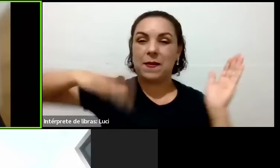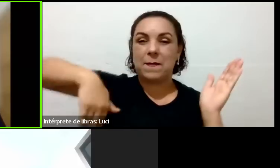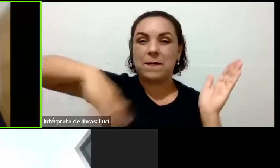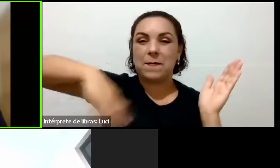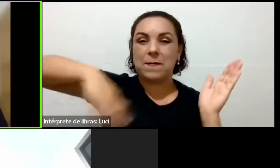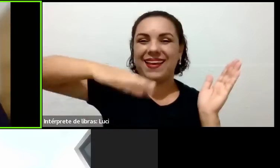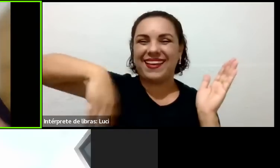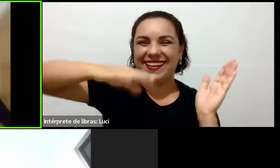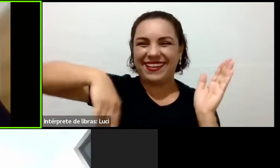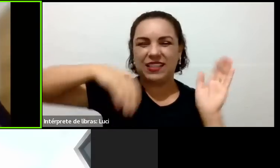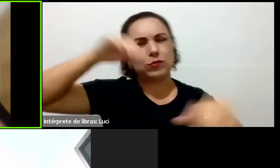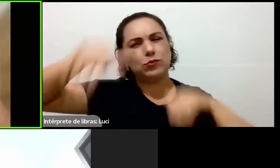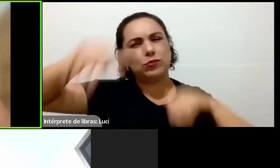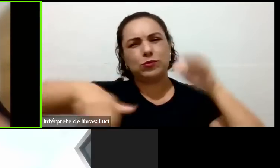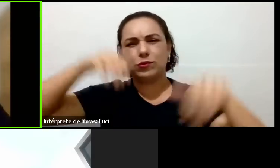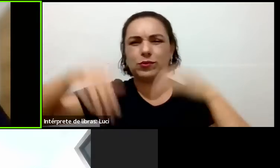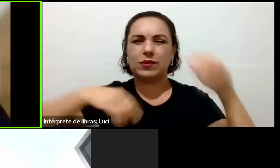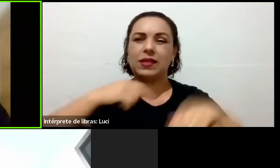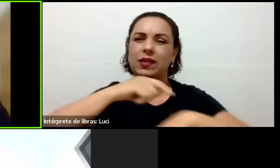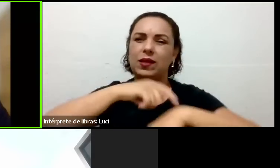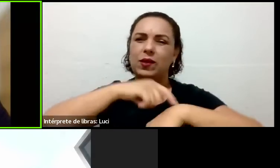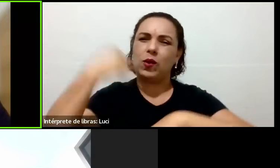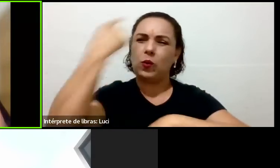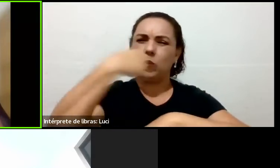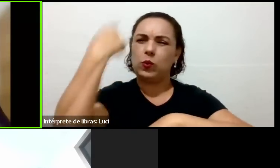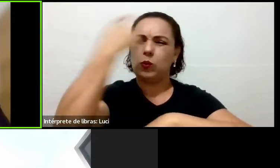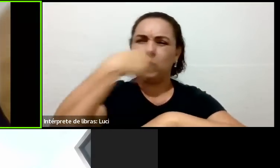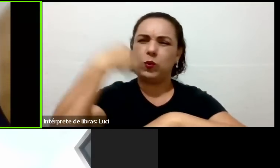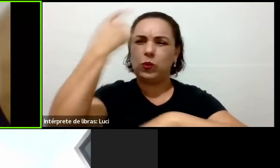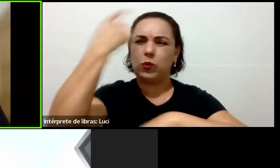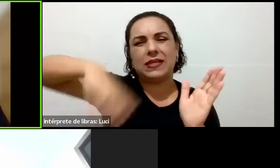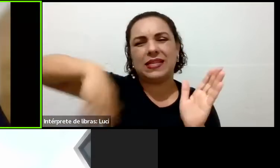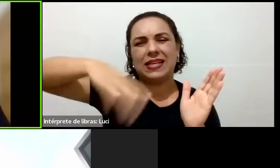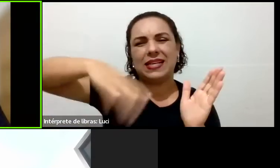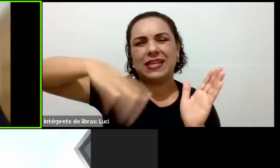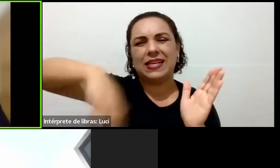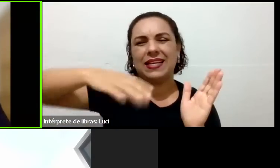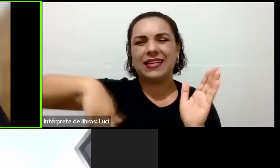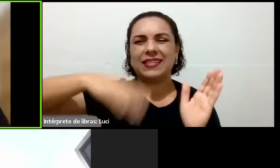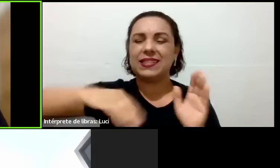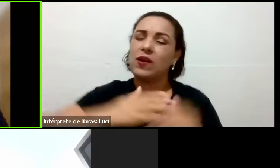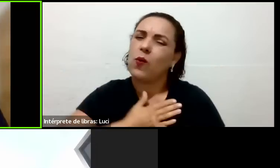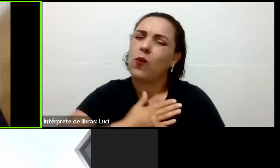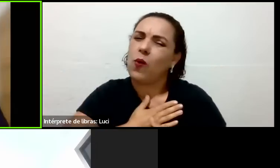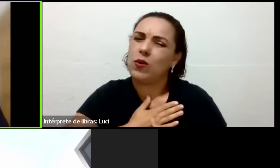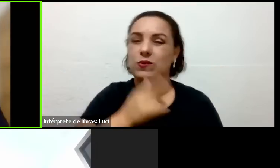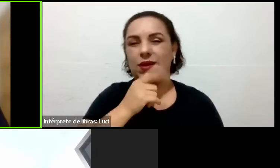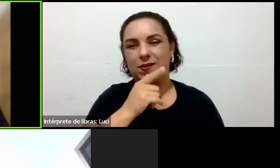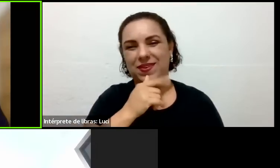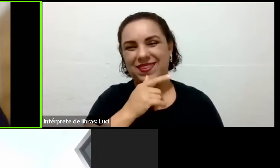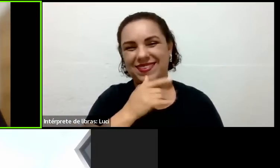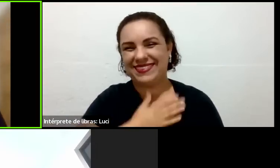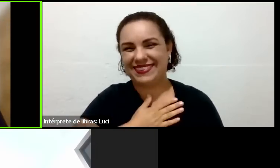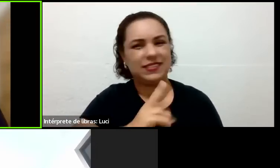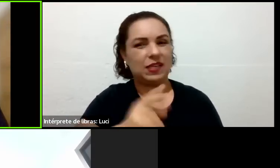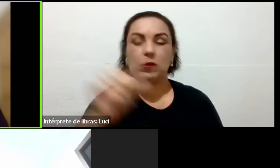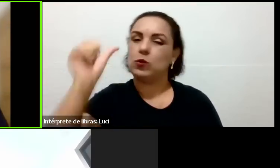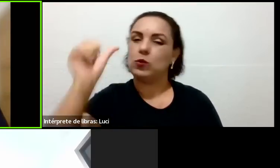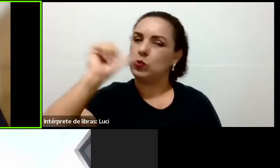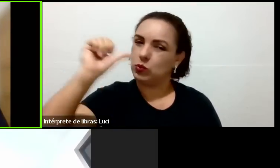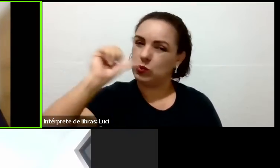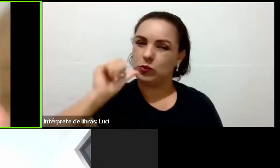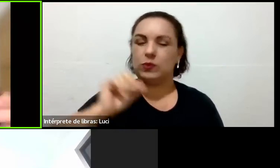horas dentro da... Eu sempre... Minha mãe falou, desde pequena eu sou assim, eu tenho uma identificação com água. Então, eu sempre tomei muita água. Mas eu